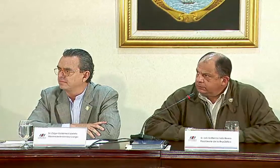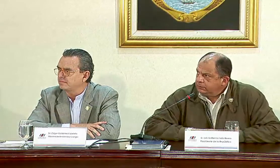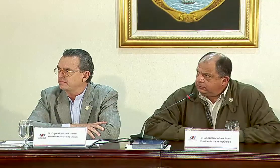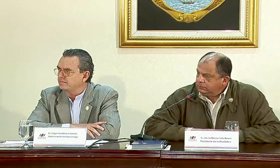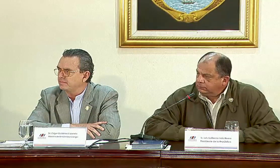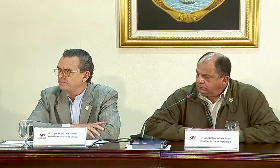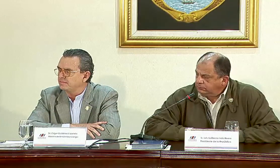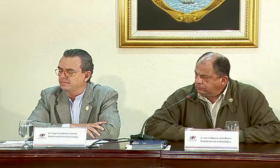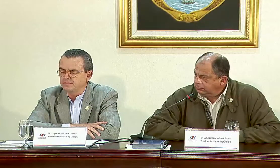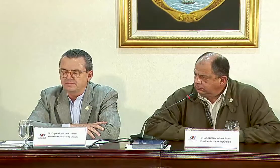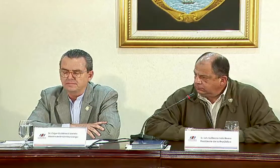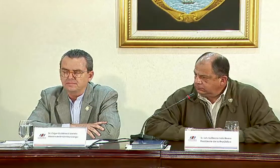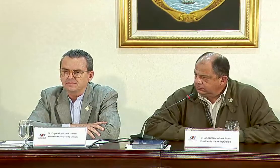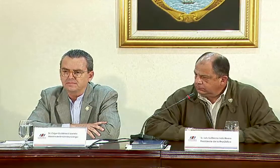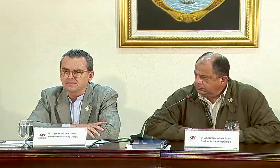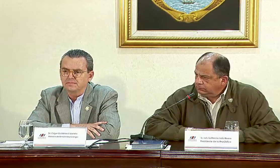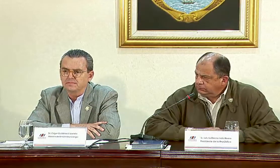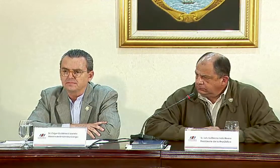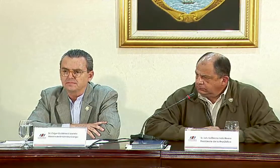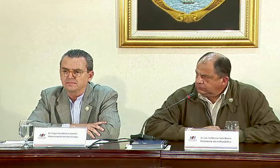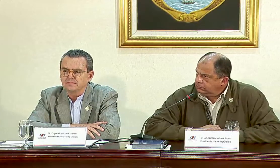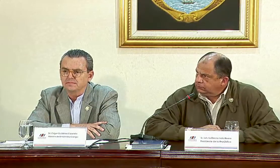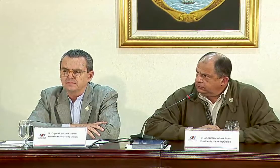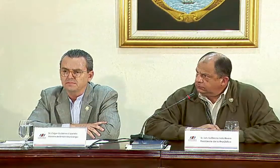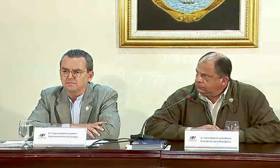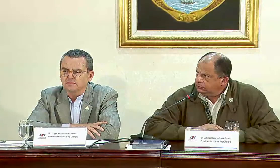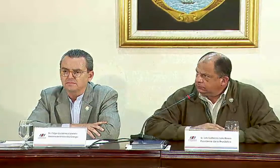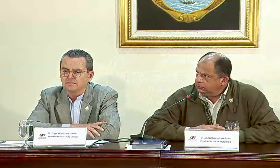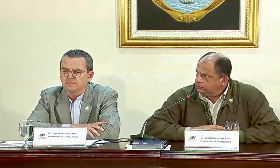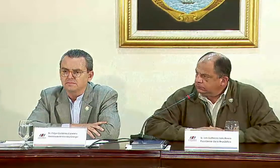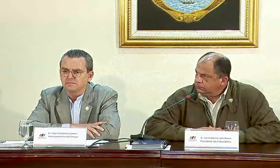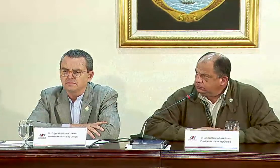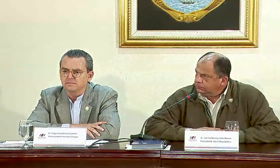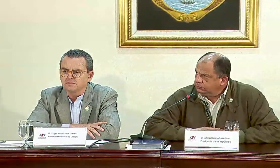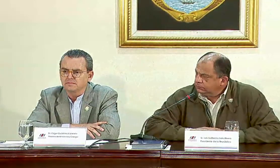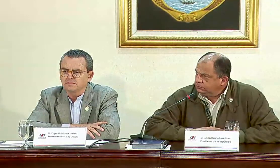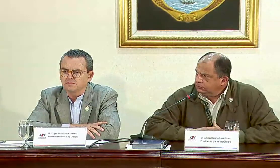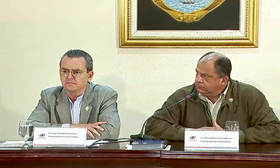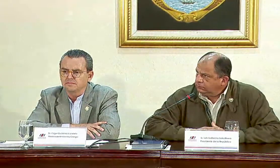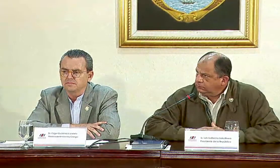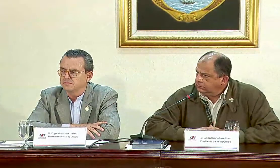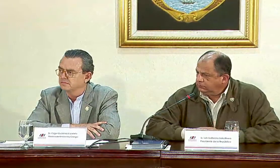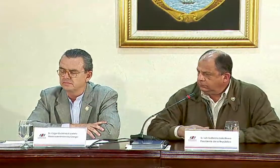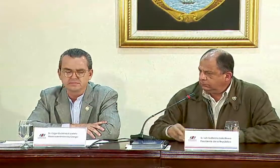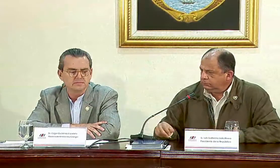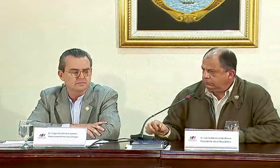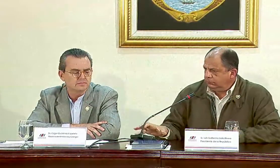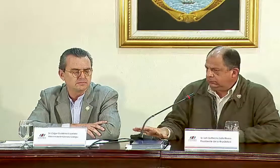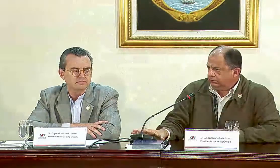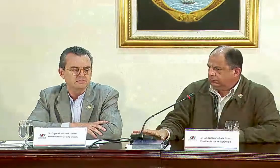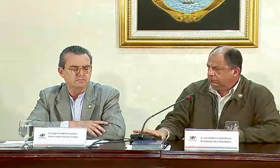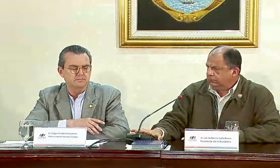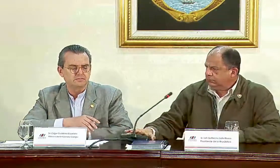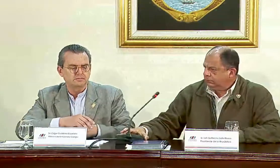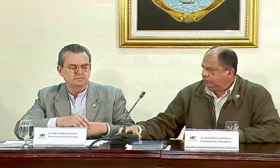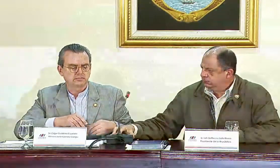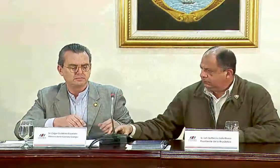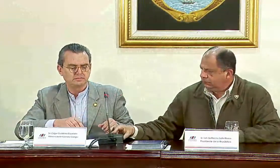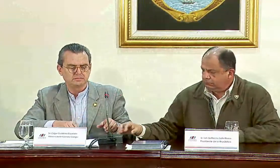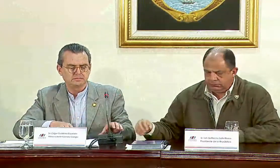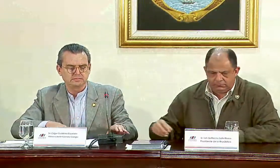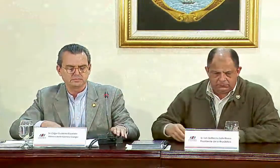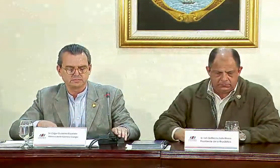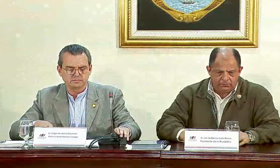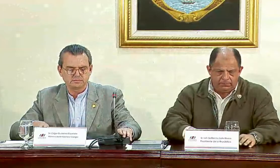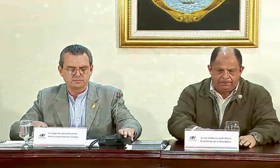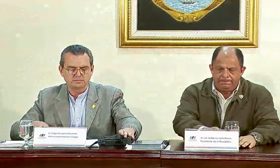y la emergencia en el Caribe, Turrialba y Seguirres. Si gusta el Ministro de Ambiente y el Viceministro de Hacienda, nos acompañan aquí al frente